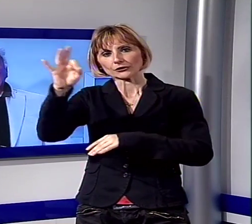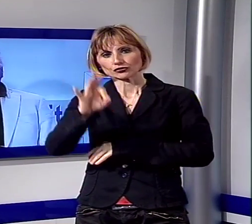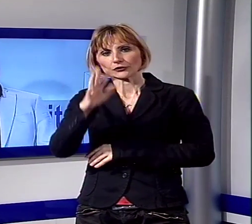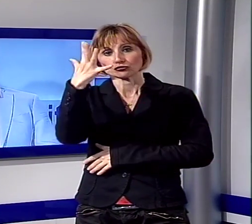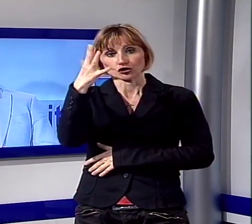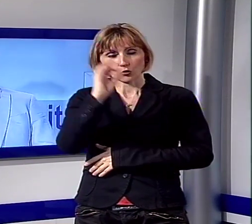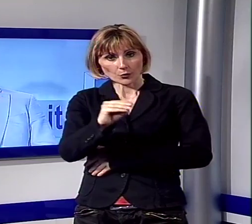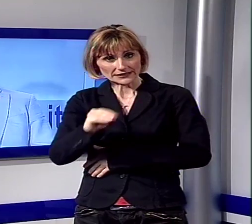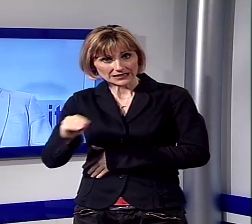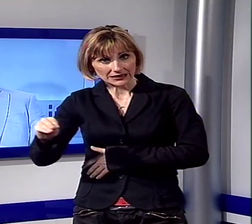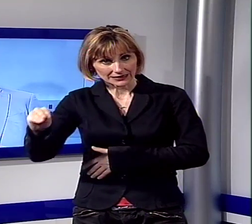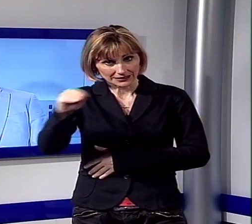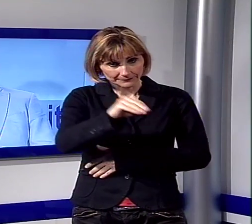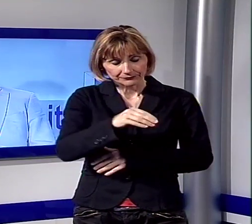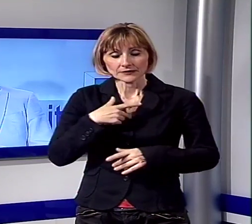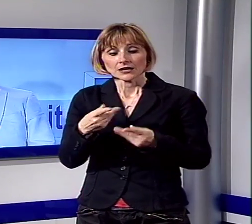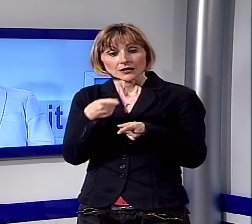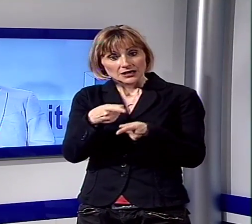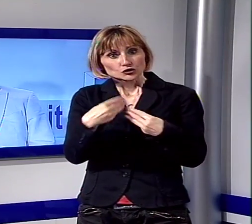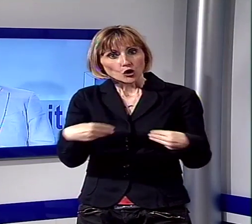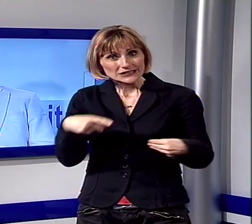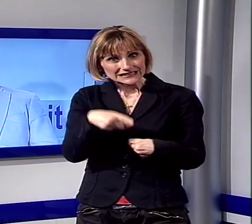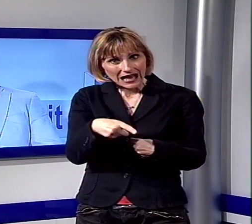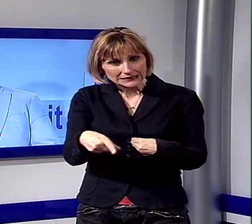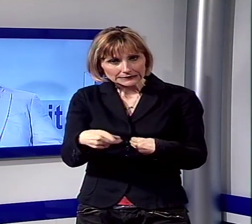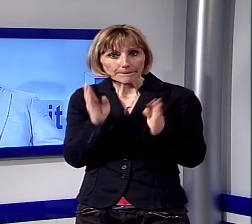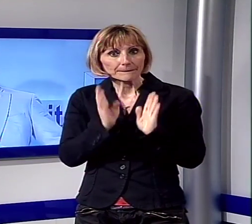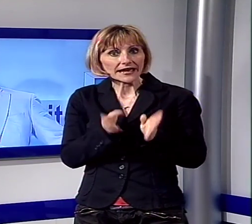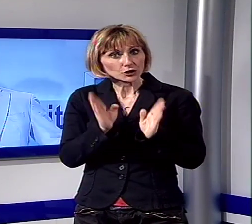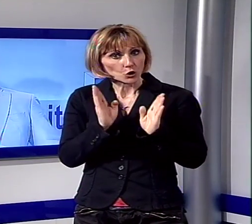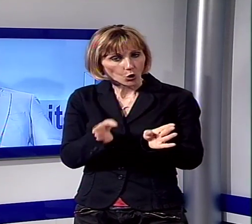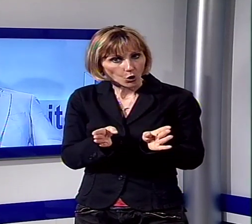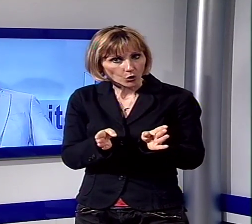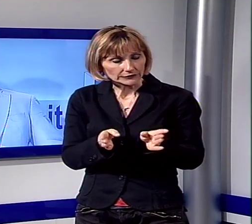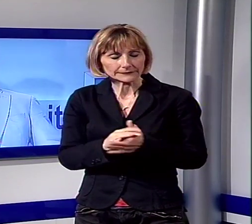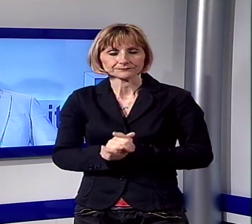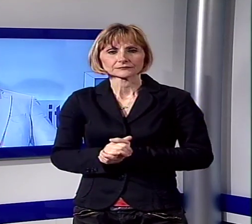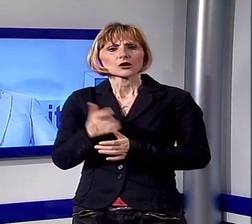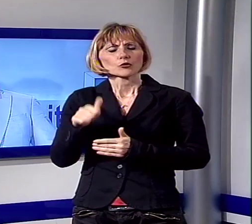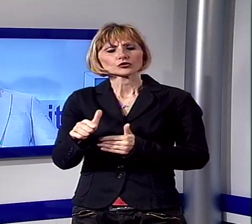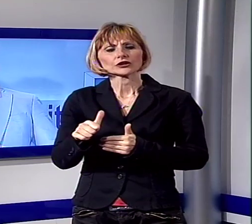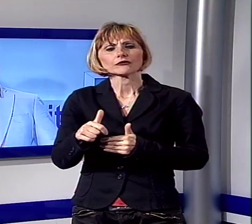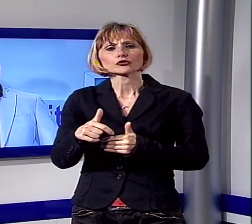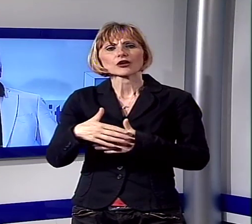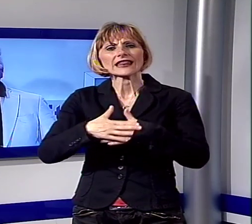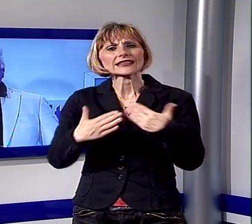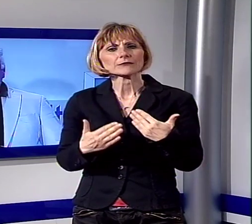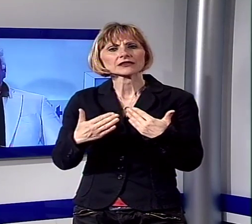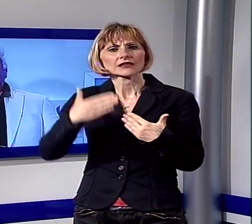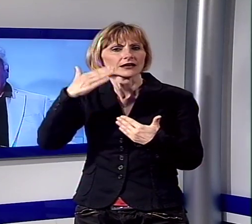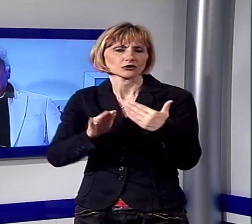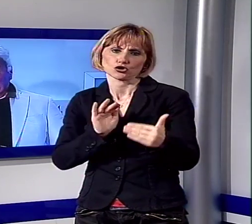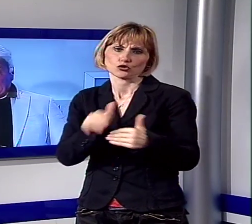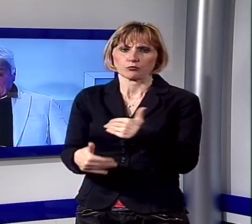Si parla di sostanze ufficialmente pericolose, nel senso che hanno superato la soglia di toleranza